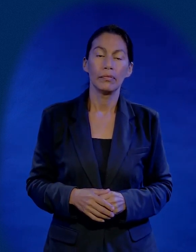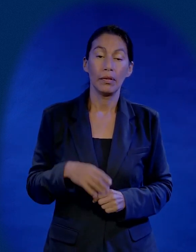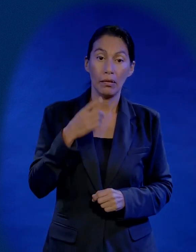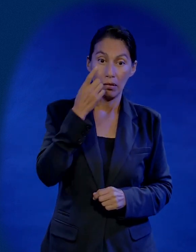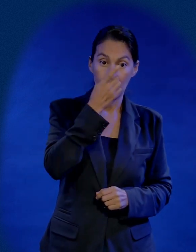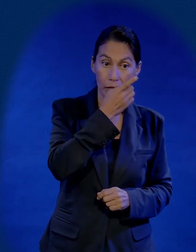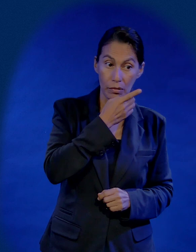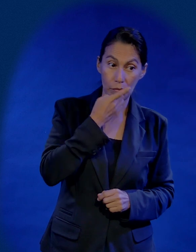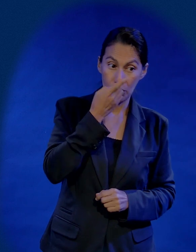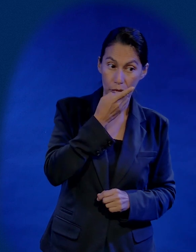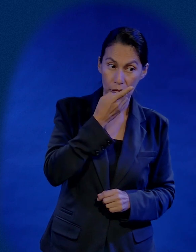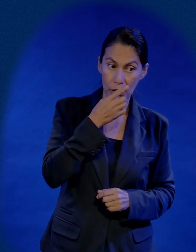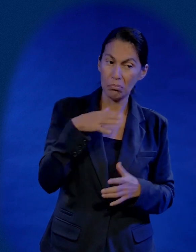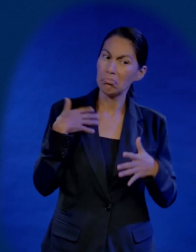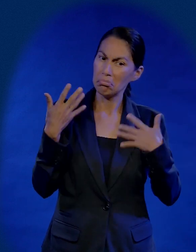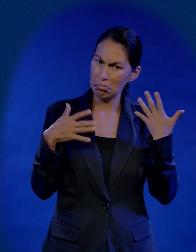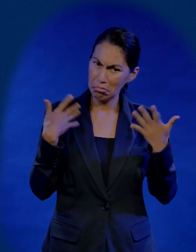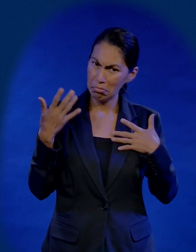La mayoría de los discípulos estaban contentos.